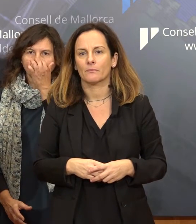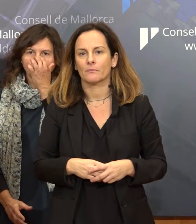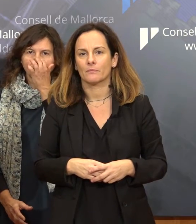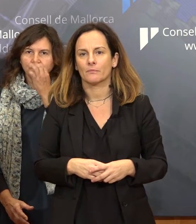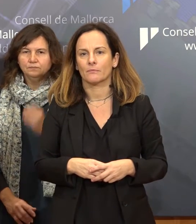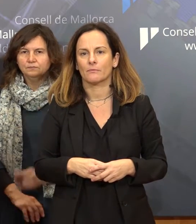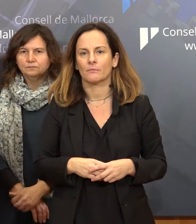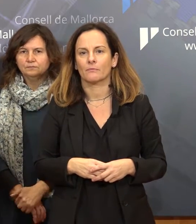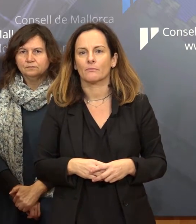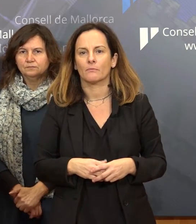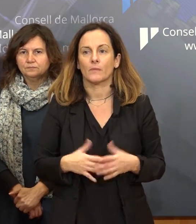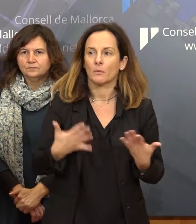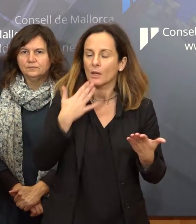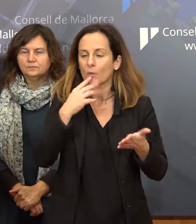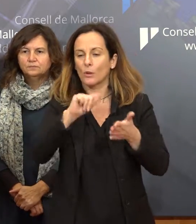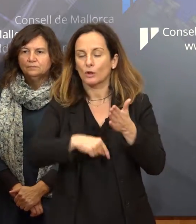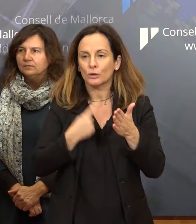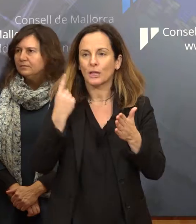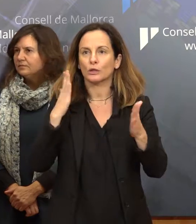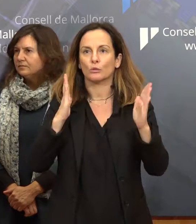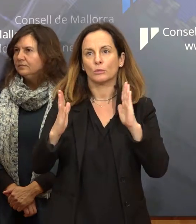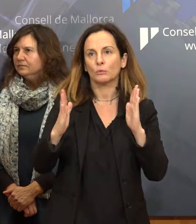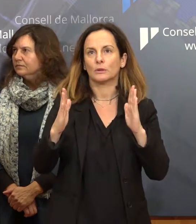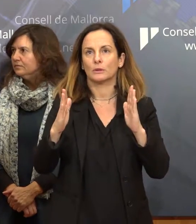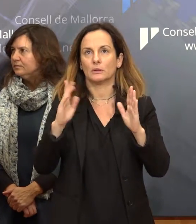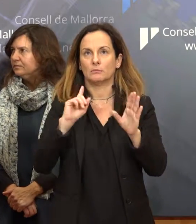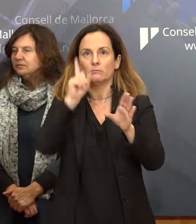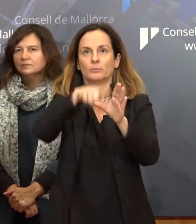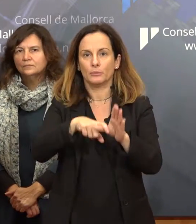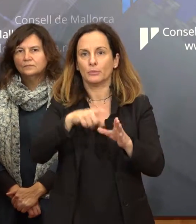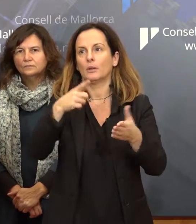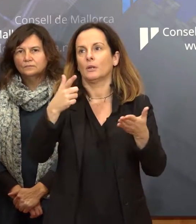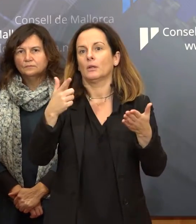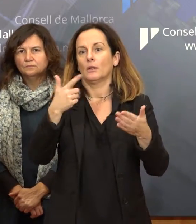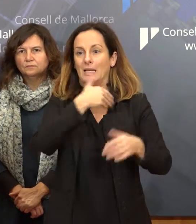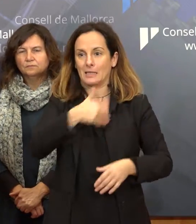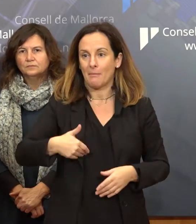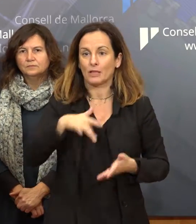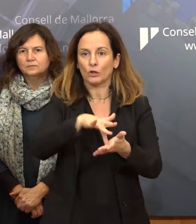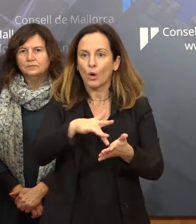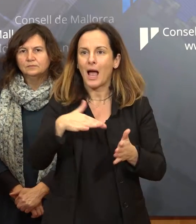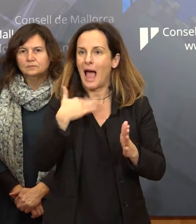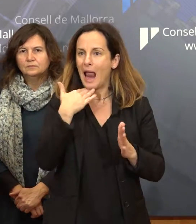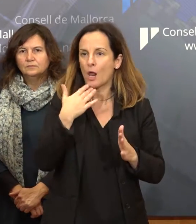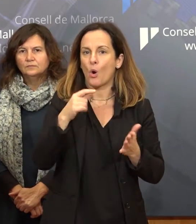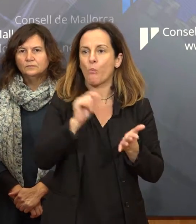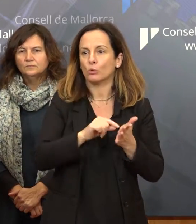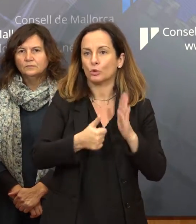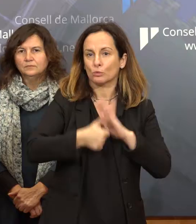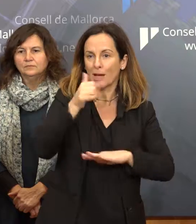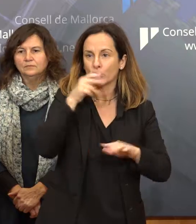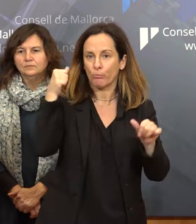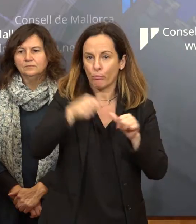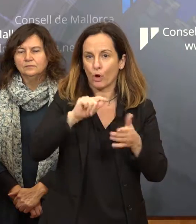quan es pregui a oposicions punts o concurs. Sí, sí, hi ha una part de concurs de